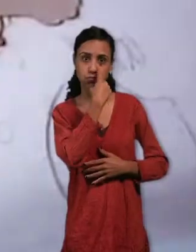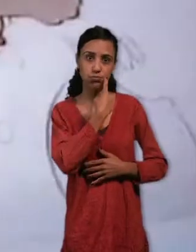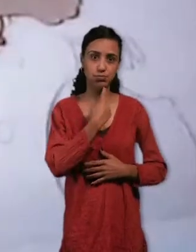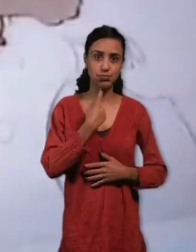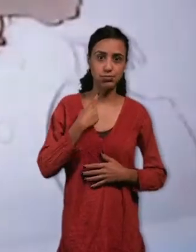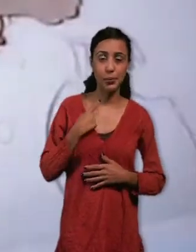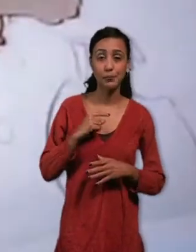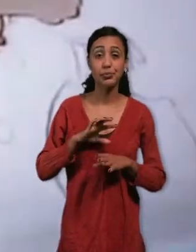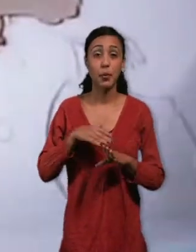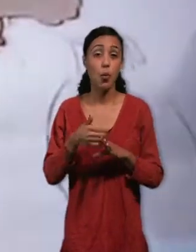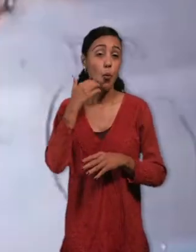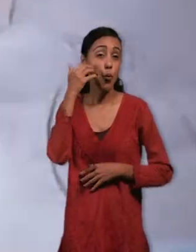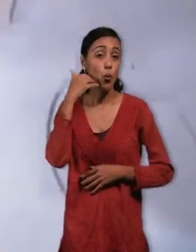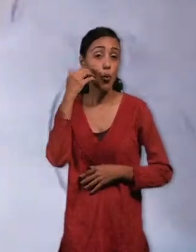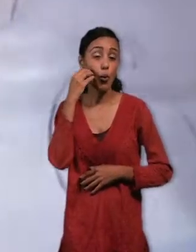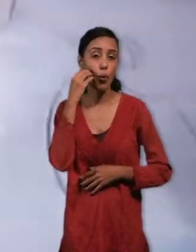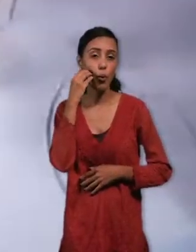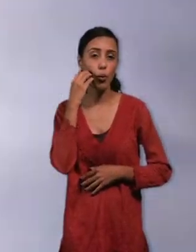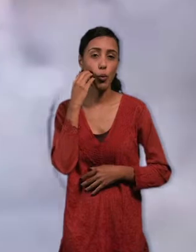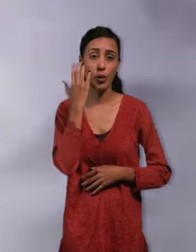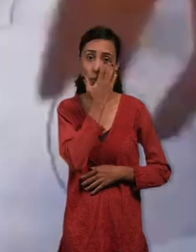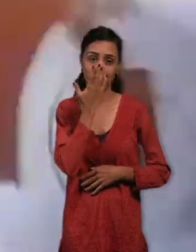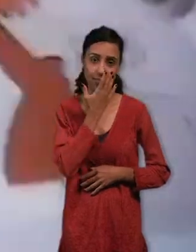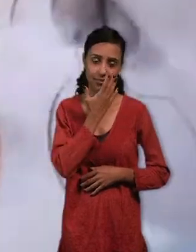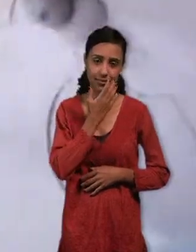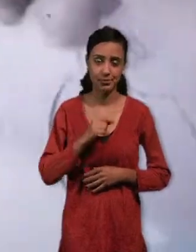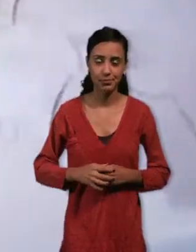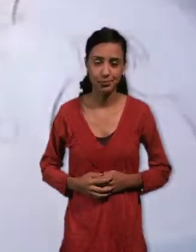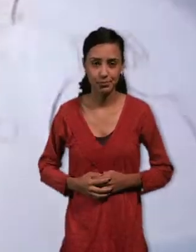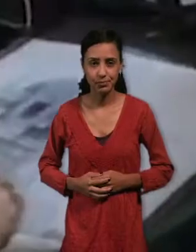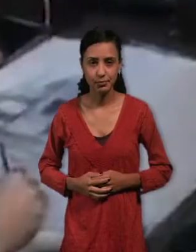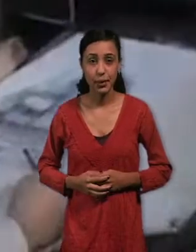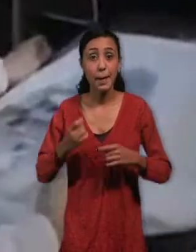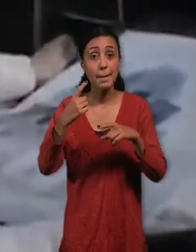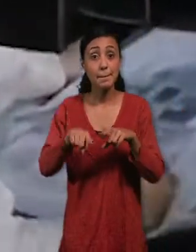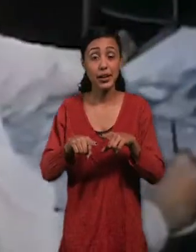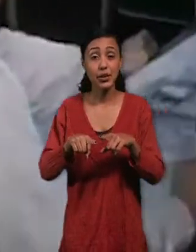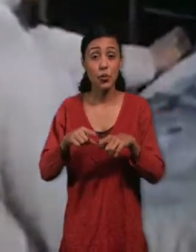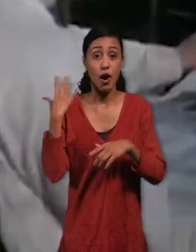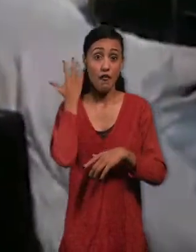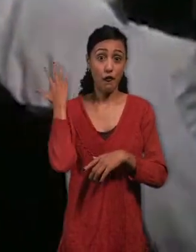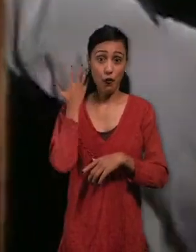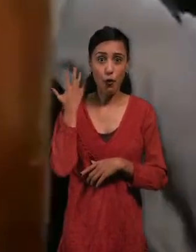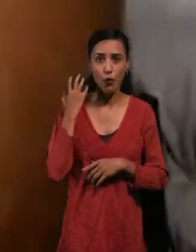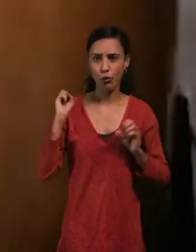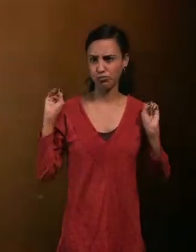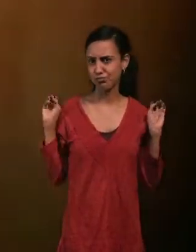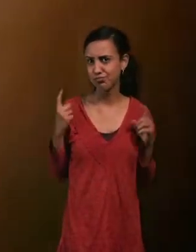mientras que los colores se agregaban por la cara contraria. En cambio, los fondos y decorados eran dibujados